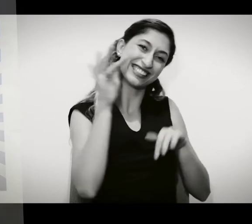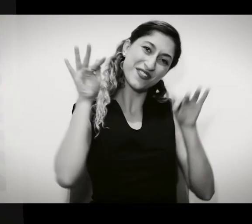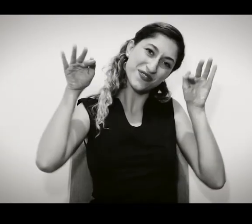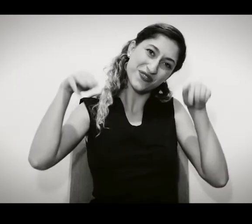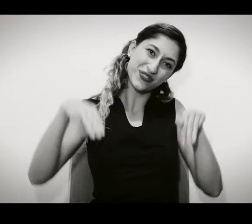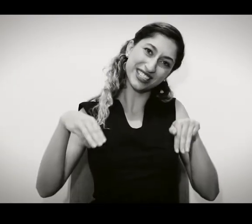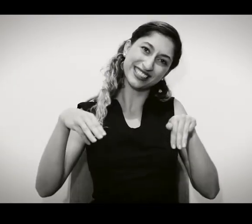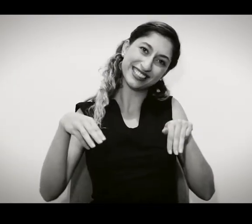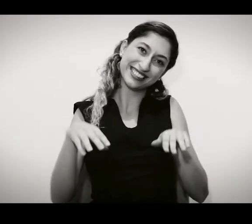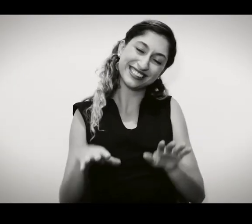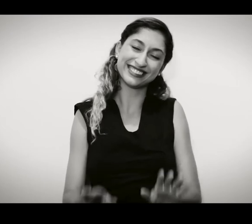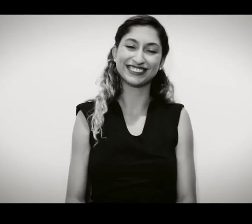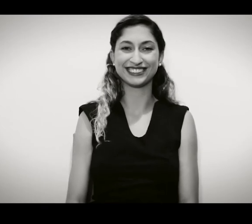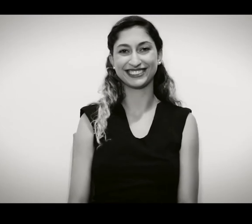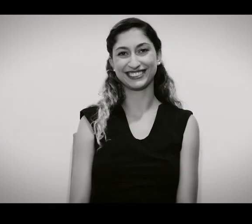Fim.